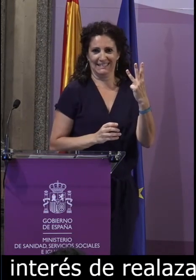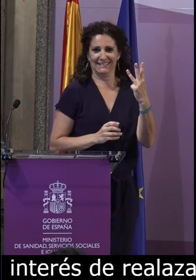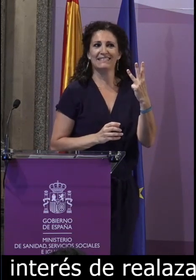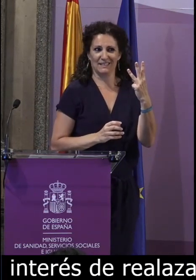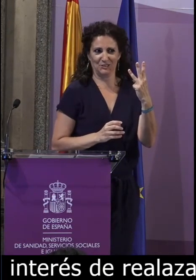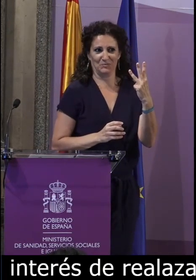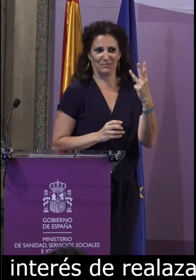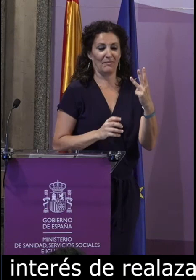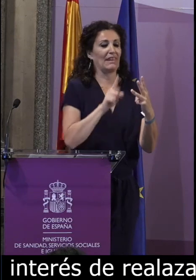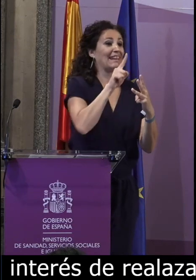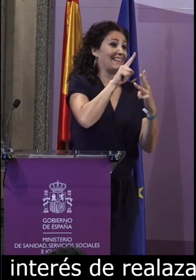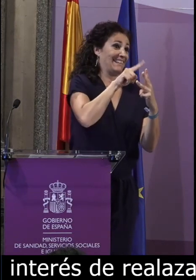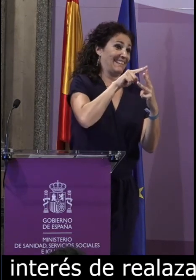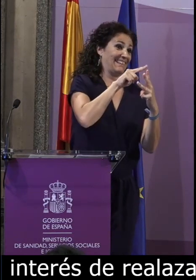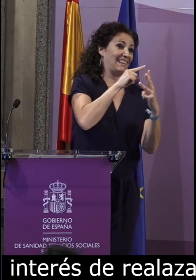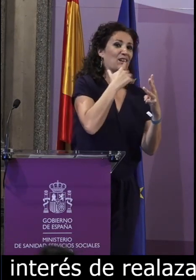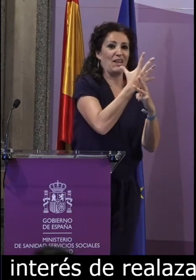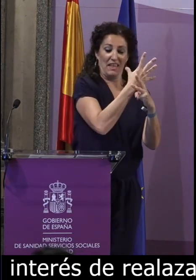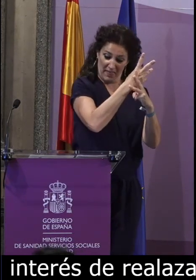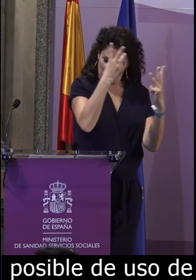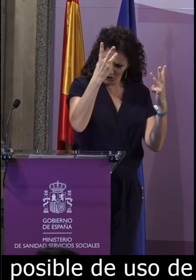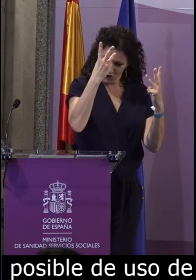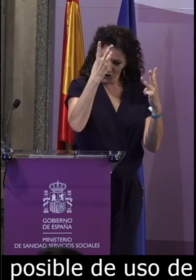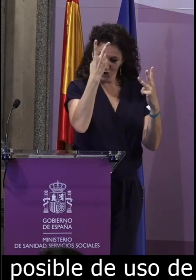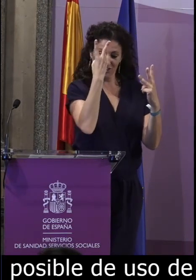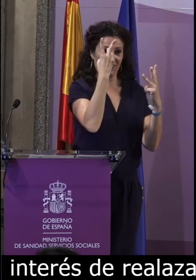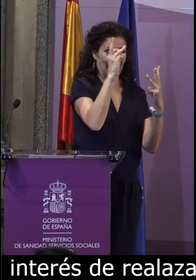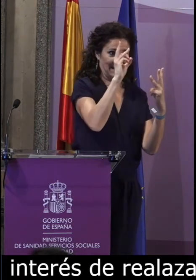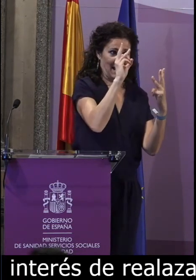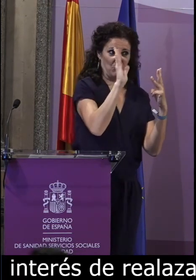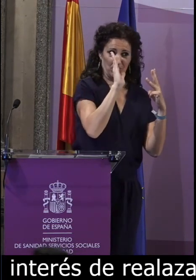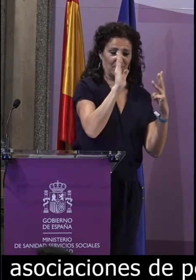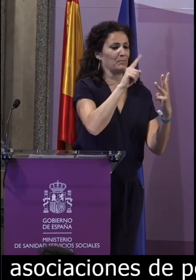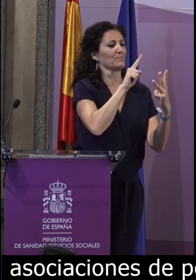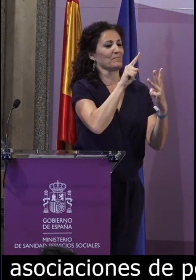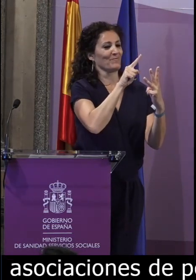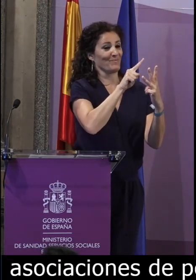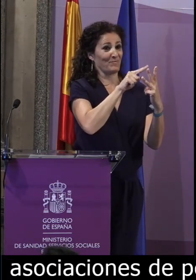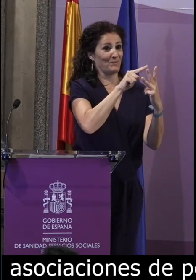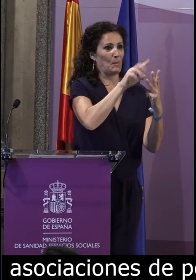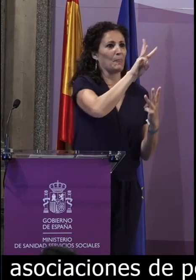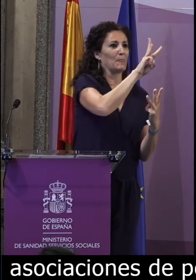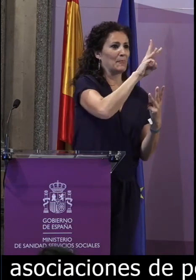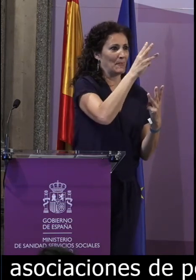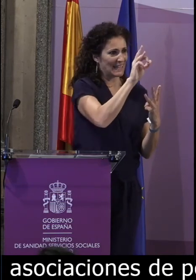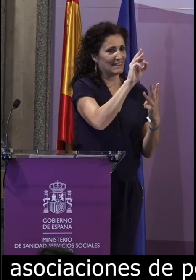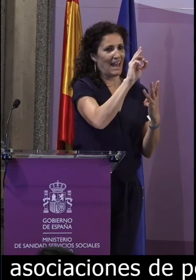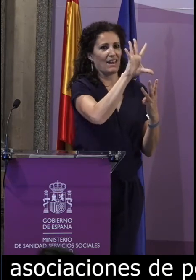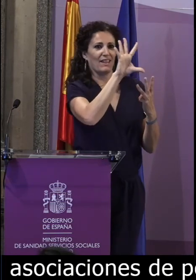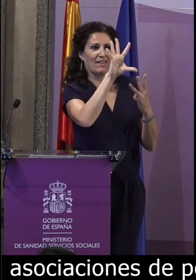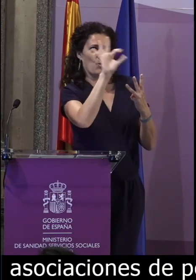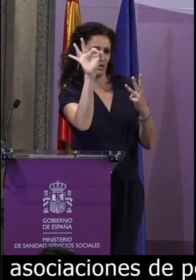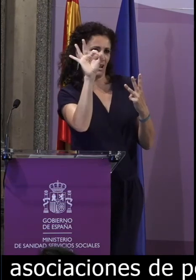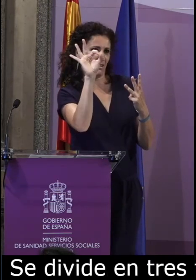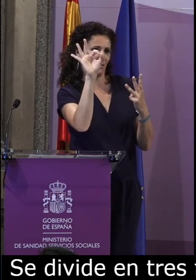Se divide en tres franjas de edades los informantes sordos que serían de 18 a 30, una